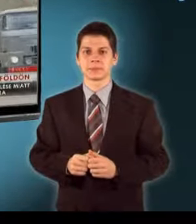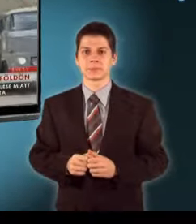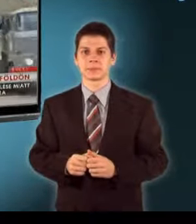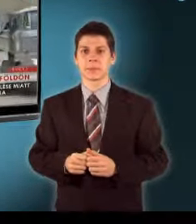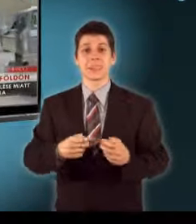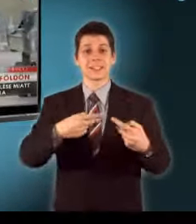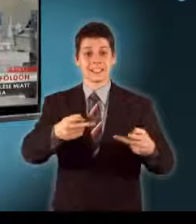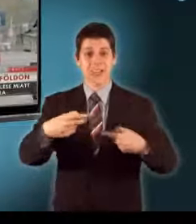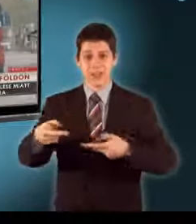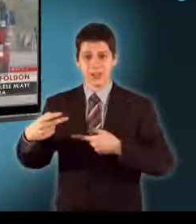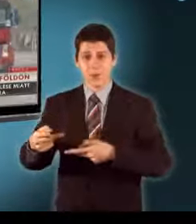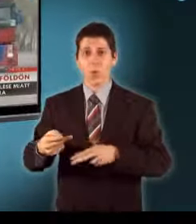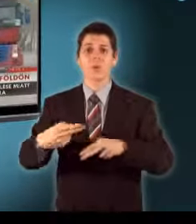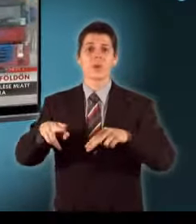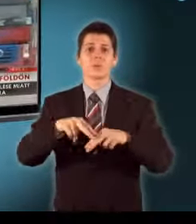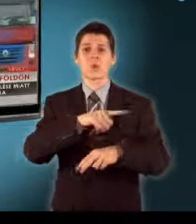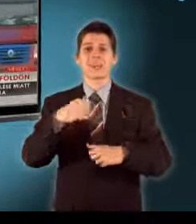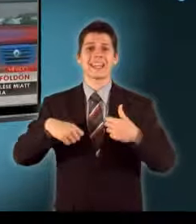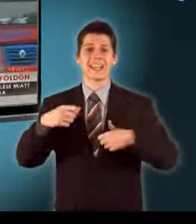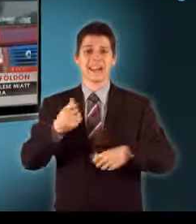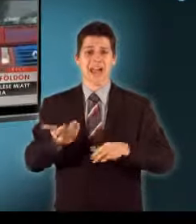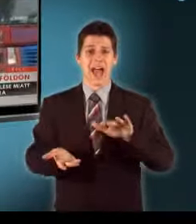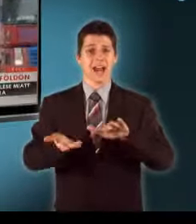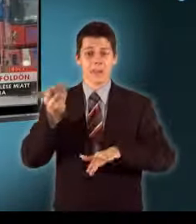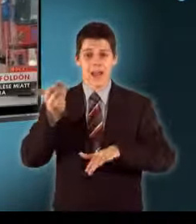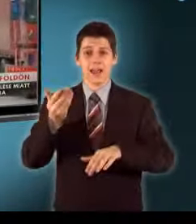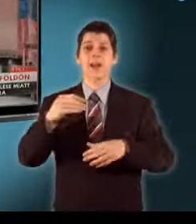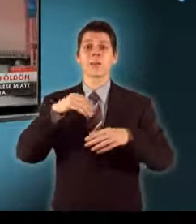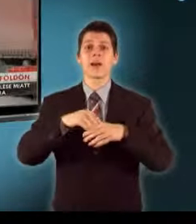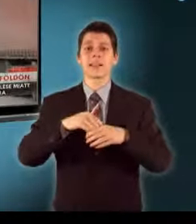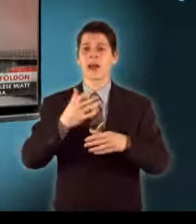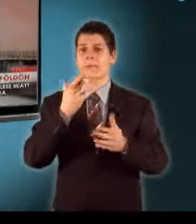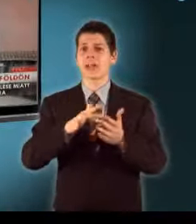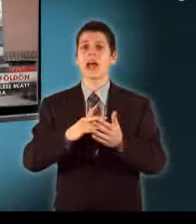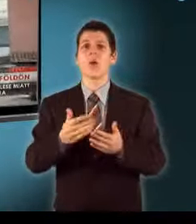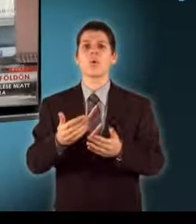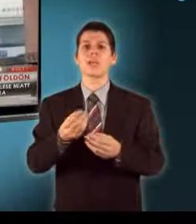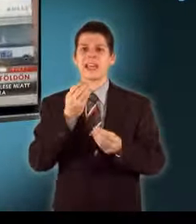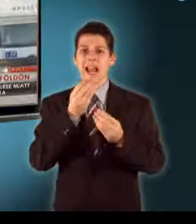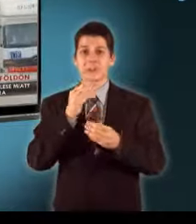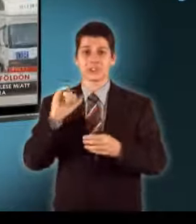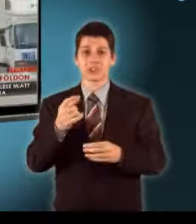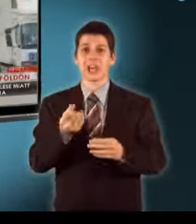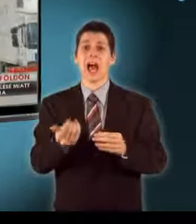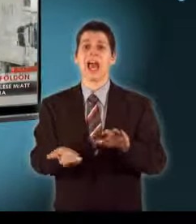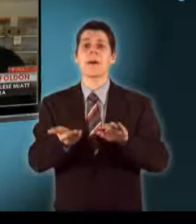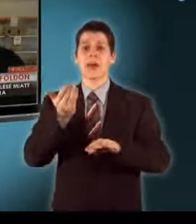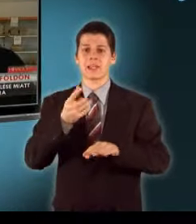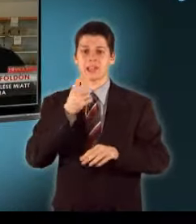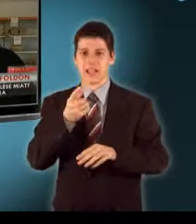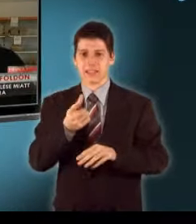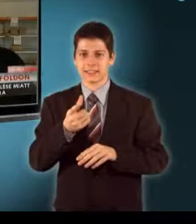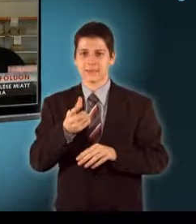A szállítók többsége kénytelen lesz árat emelni Ez pedig az alapvető élelmiszerek árában is jelentkezni fog